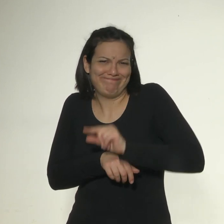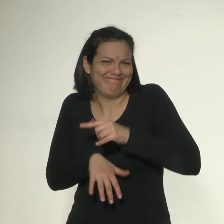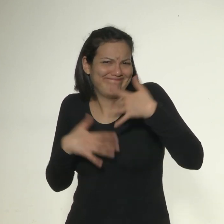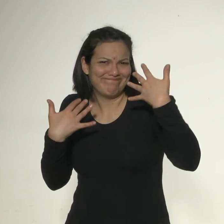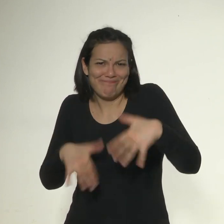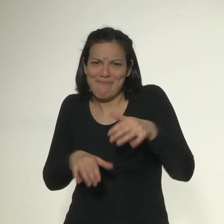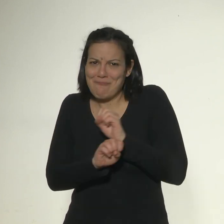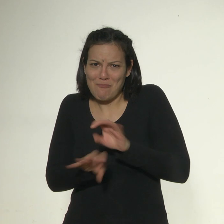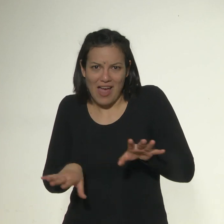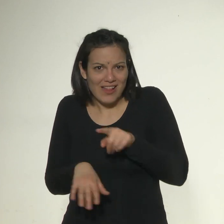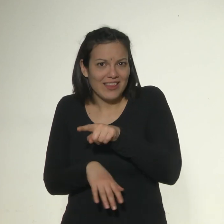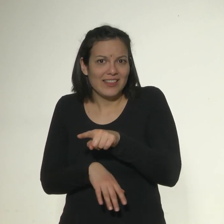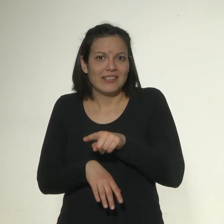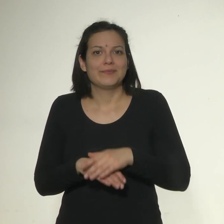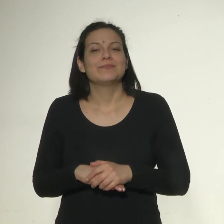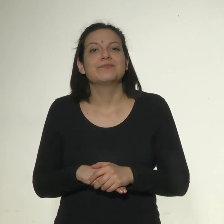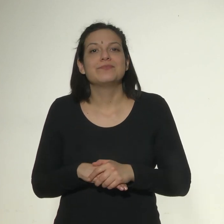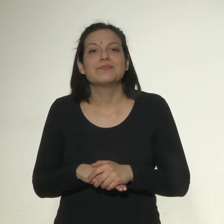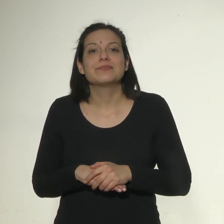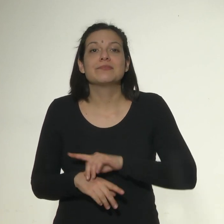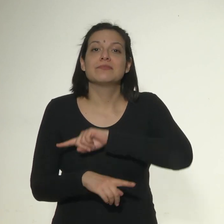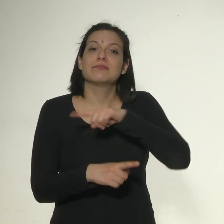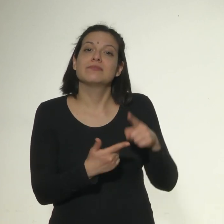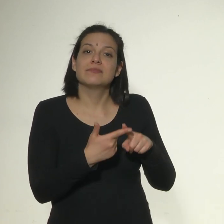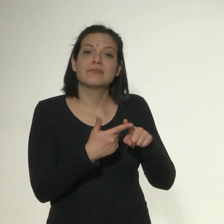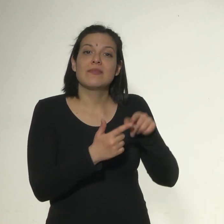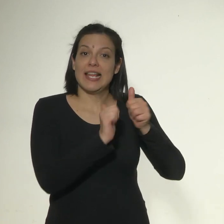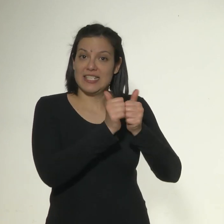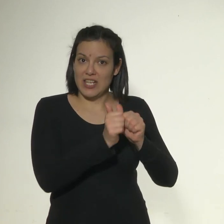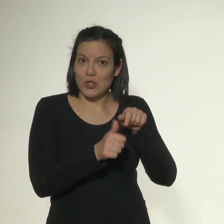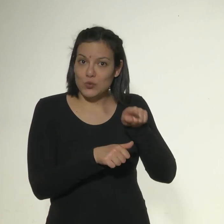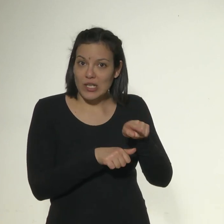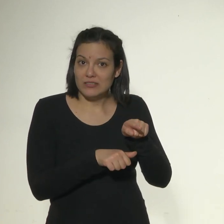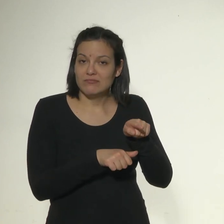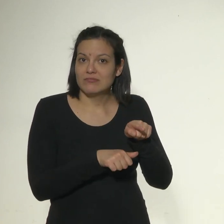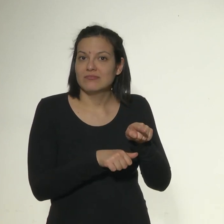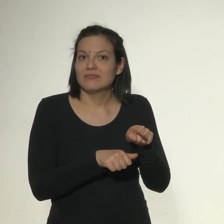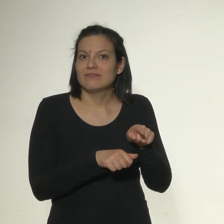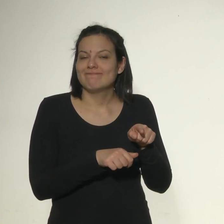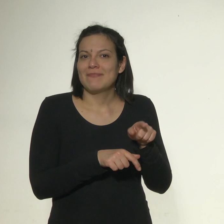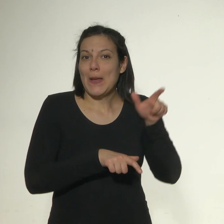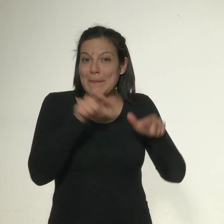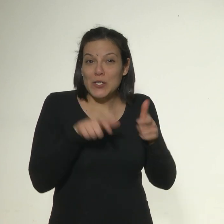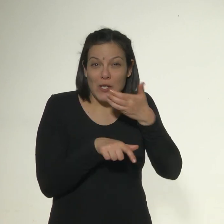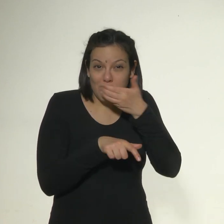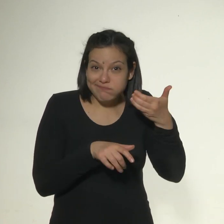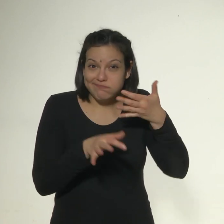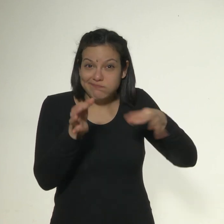salario irrisorio. En cuanto a la explotación sexual, las cifras van en